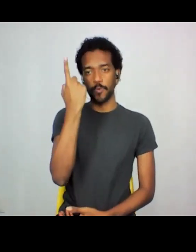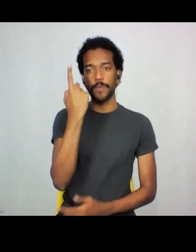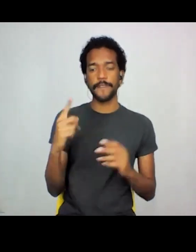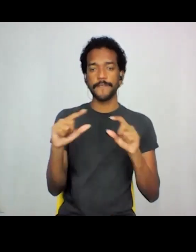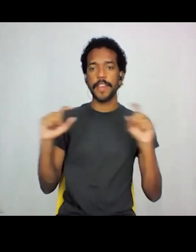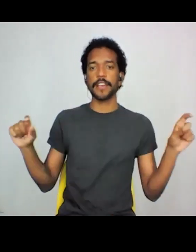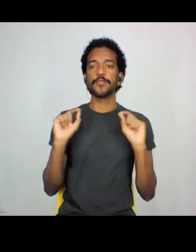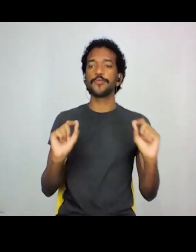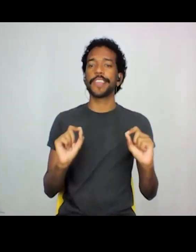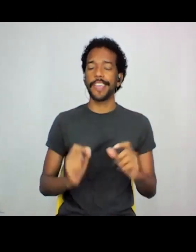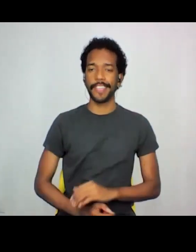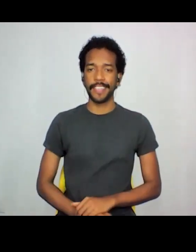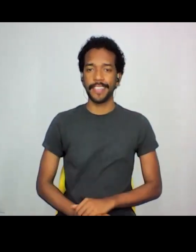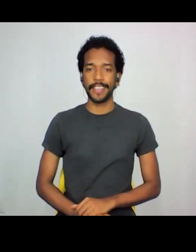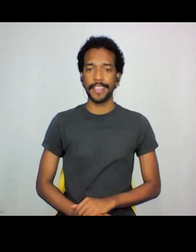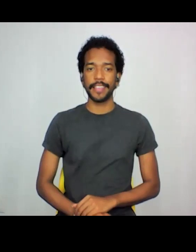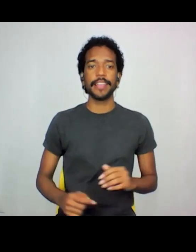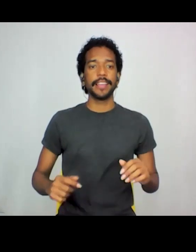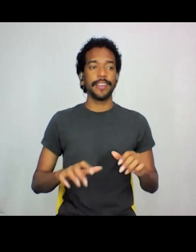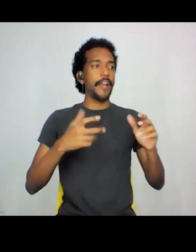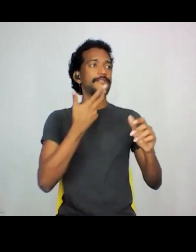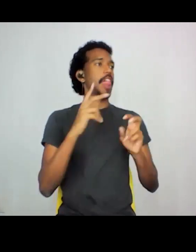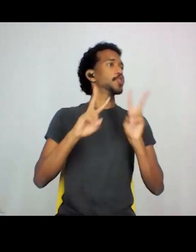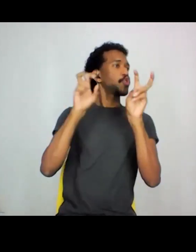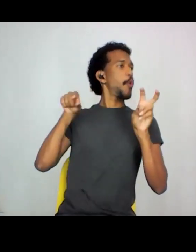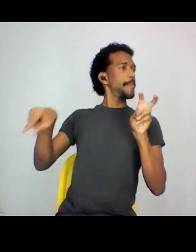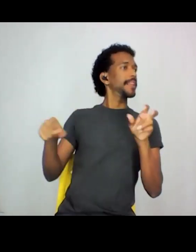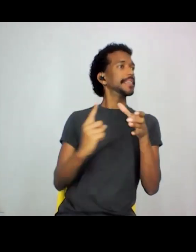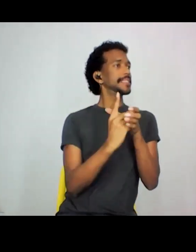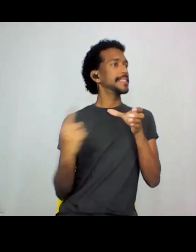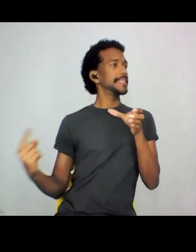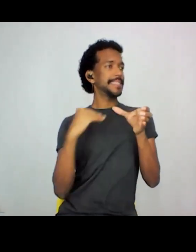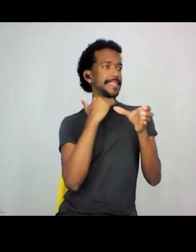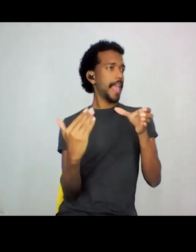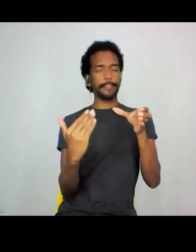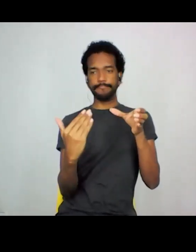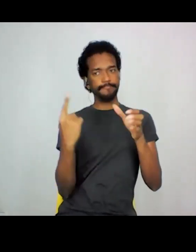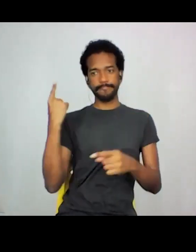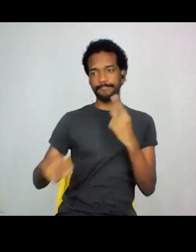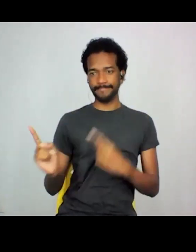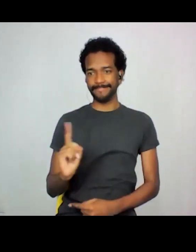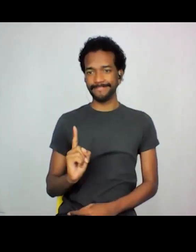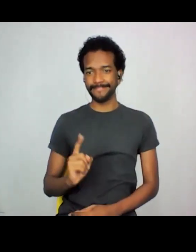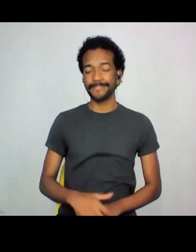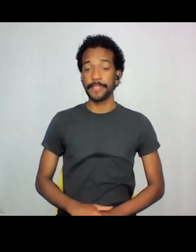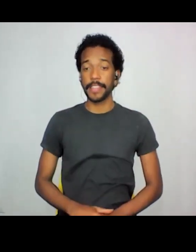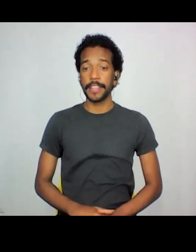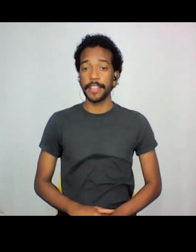essa. Nada sobre nós sem nós. E pensando nessas